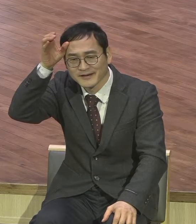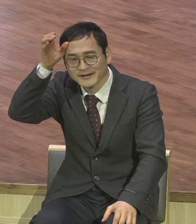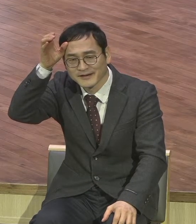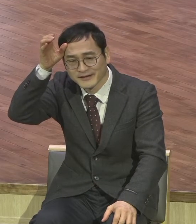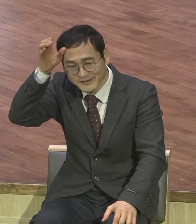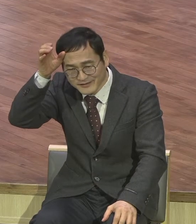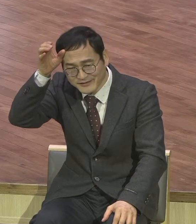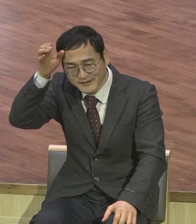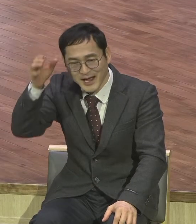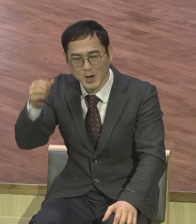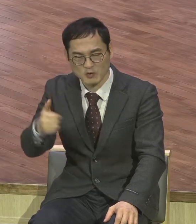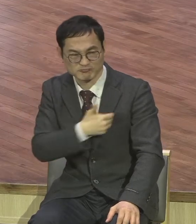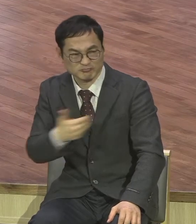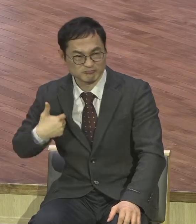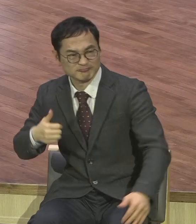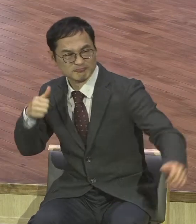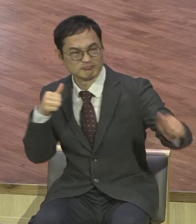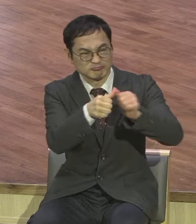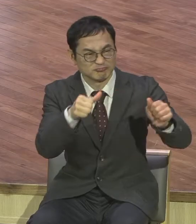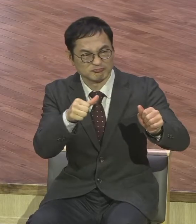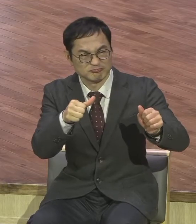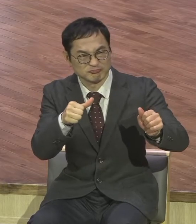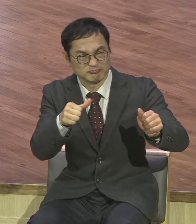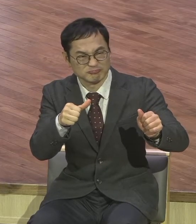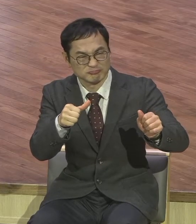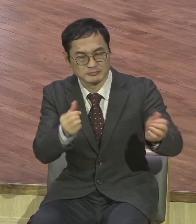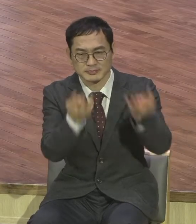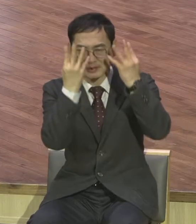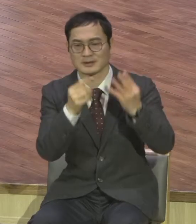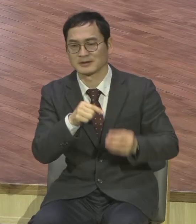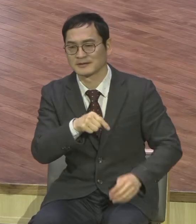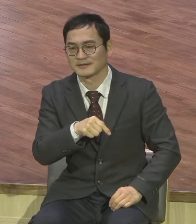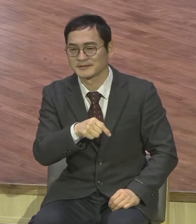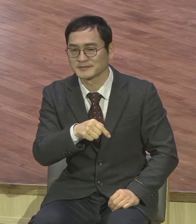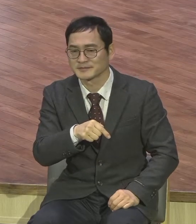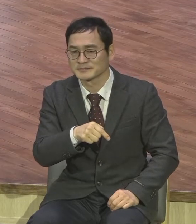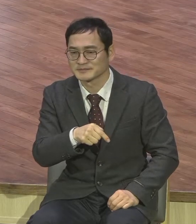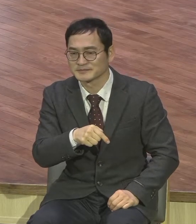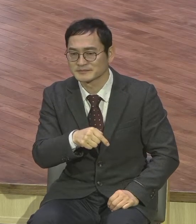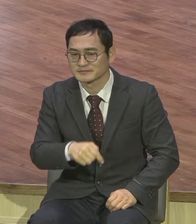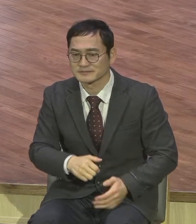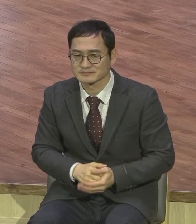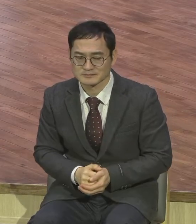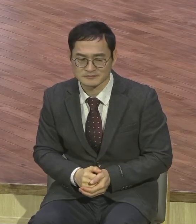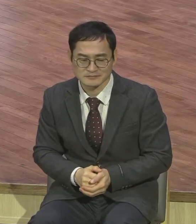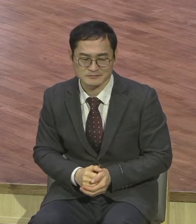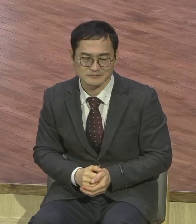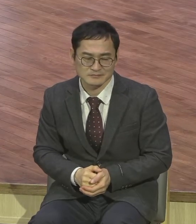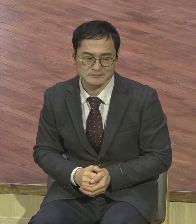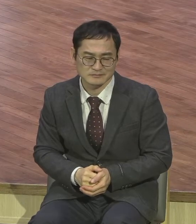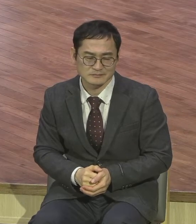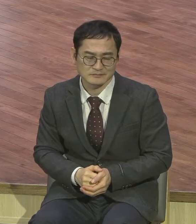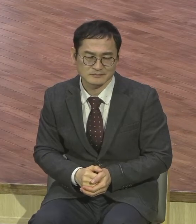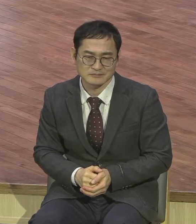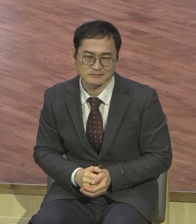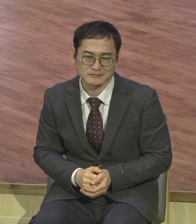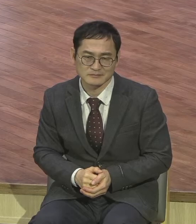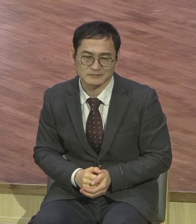문제가 뭐냐 감옥에 갇혀 있으니까 예수님 아 물어봐 매내를 온다든가